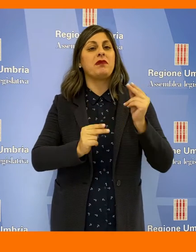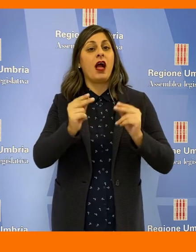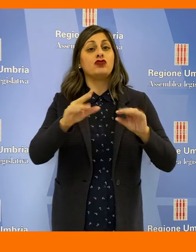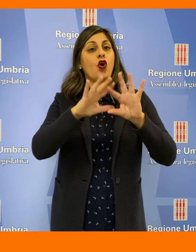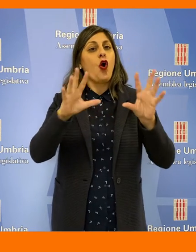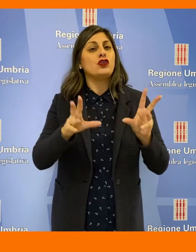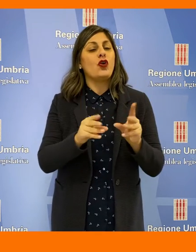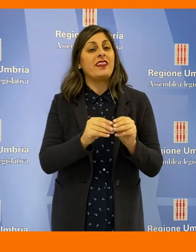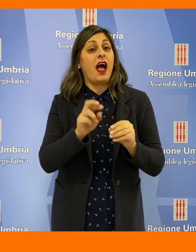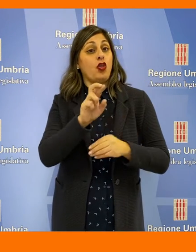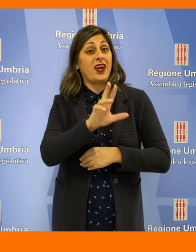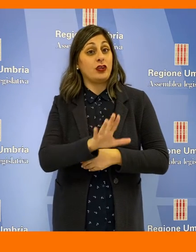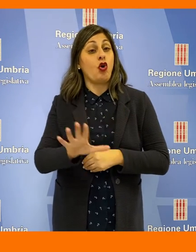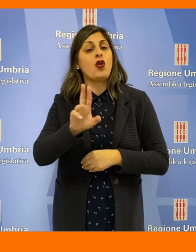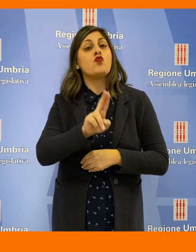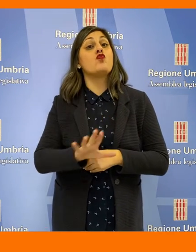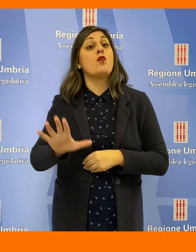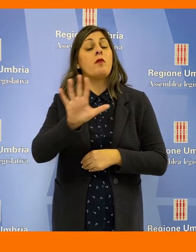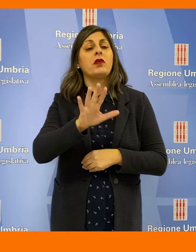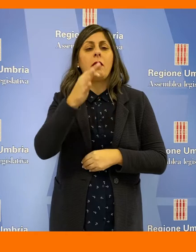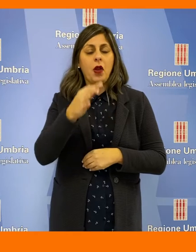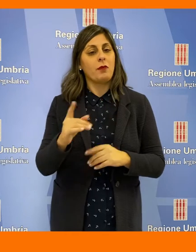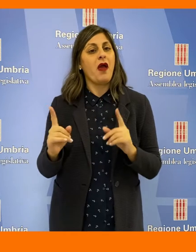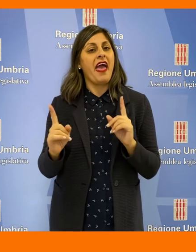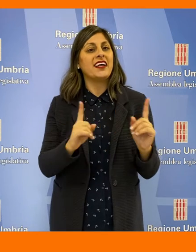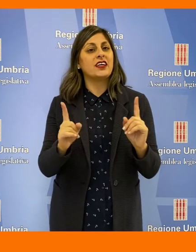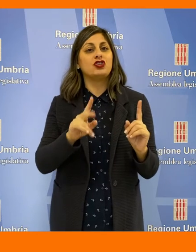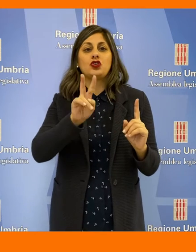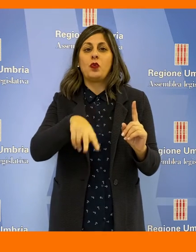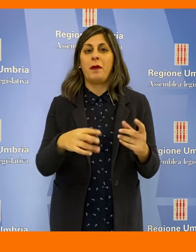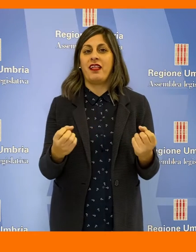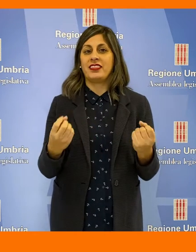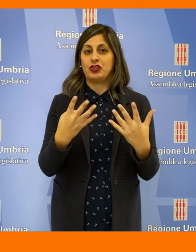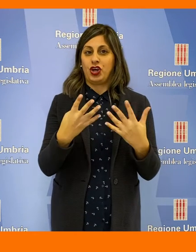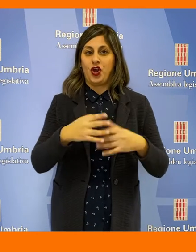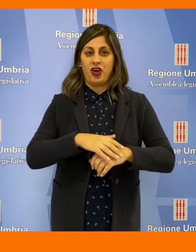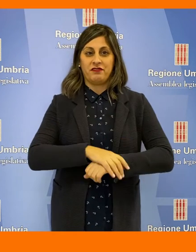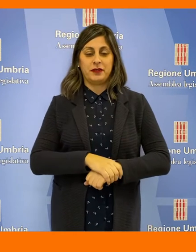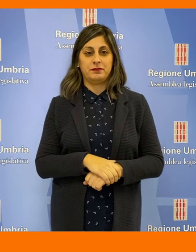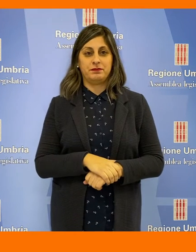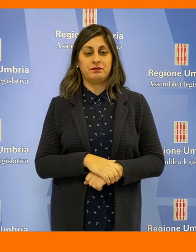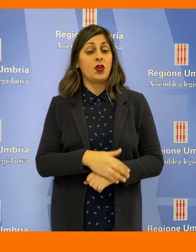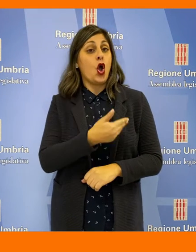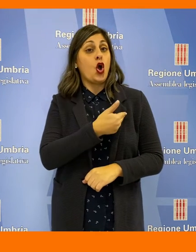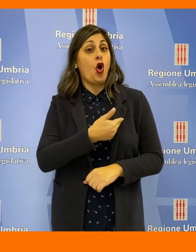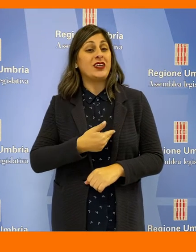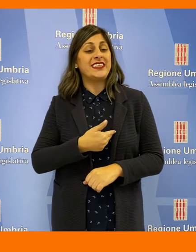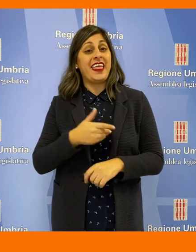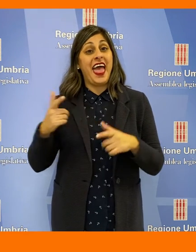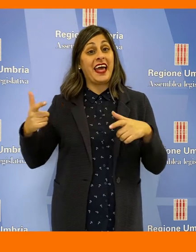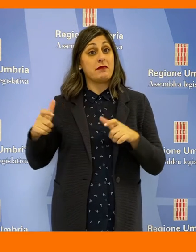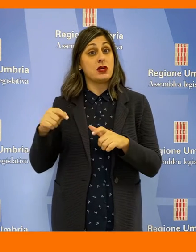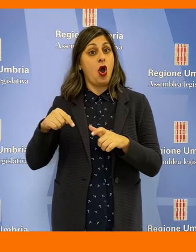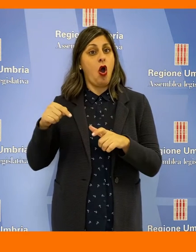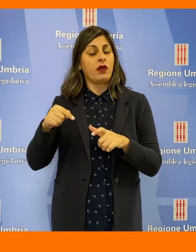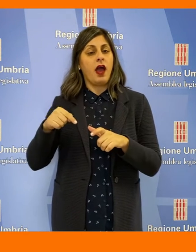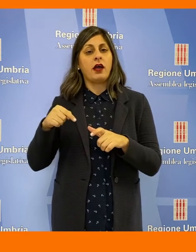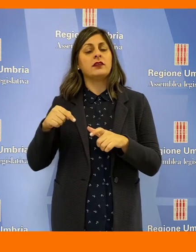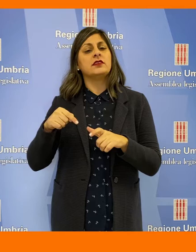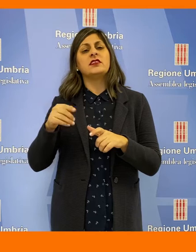ha approvato il bilancio consolidato della Regione Umbria per l'esercizio 2019. I consiglieri di